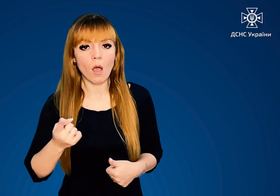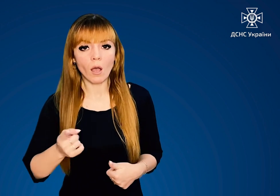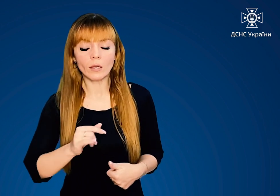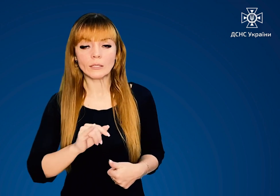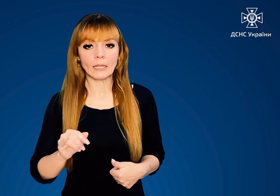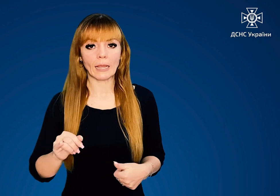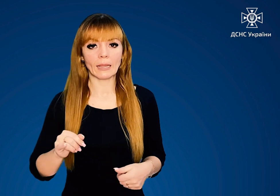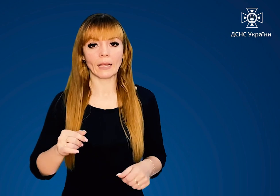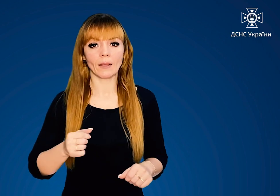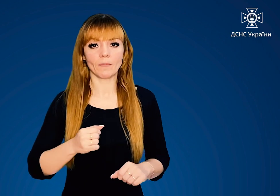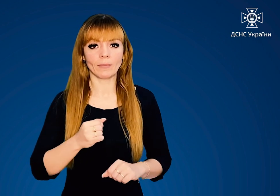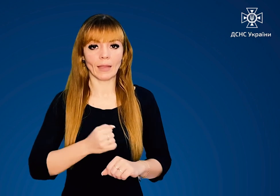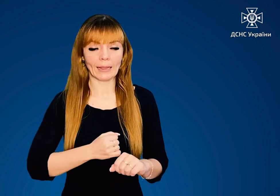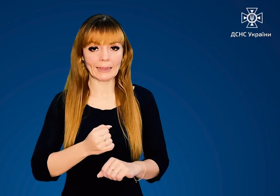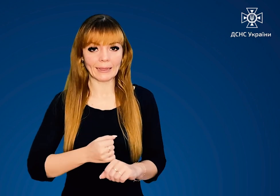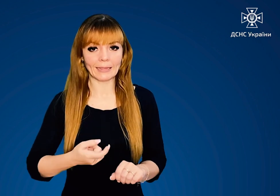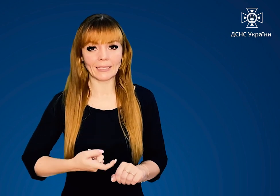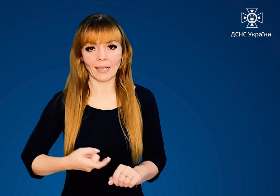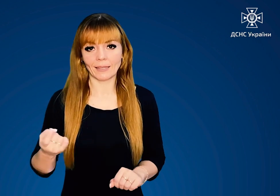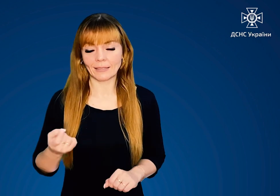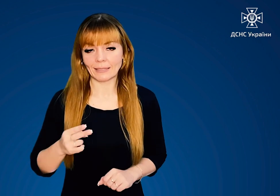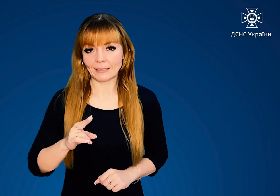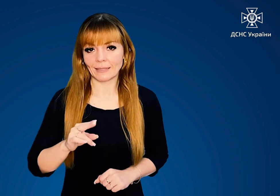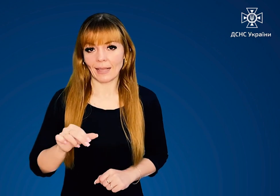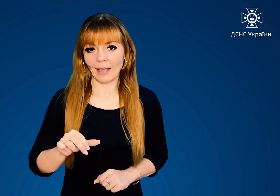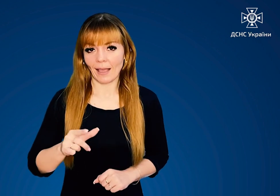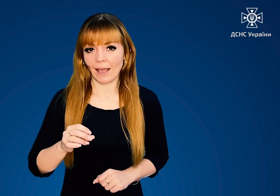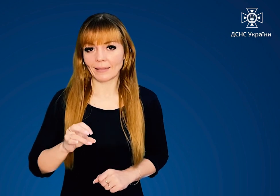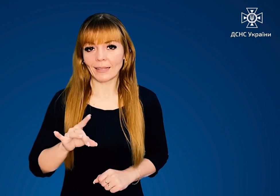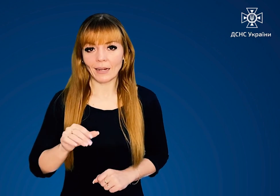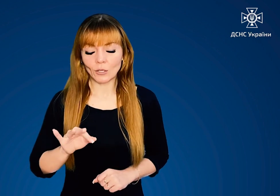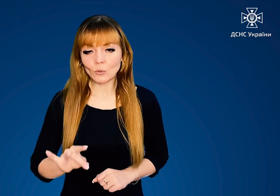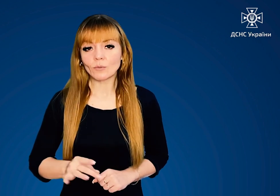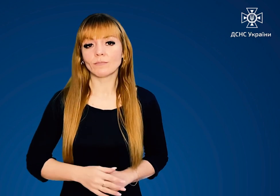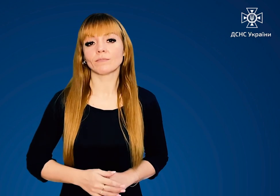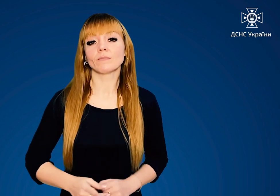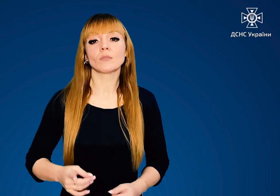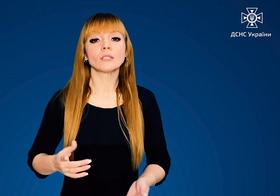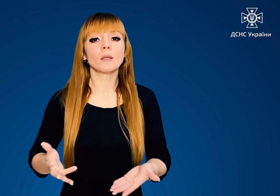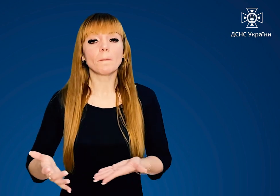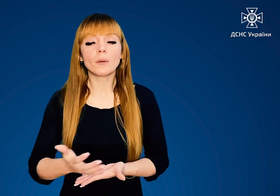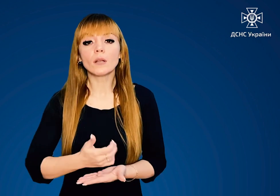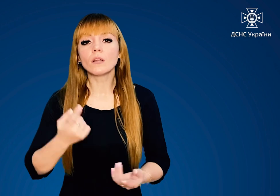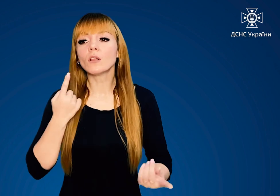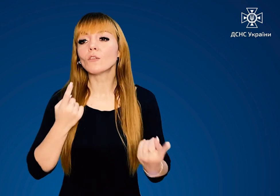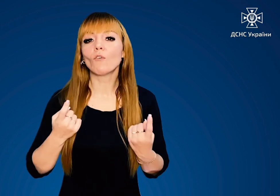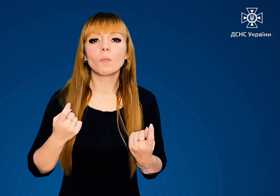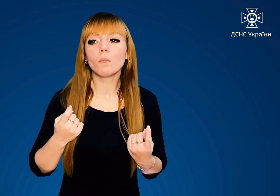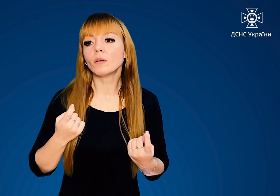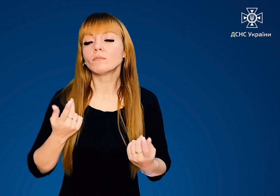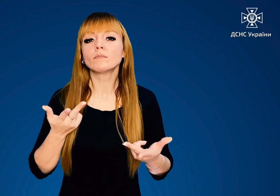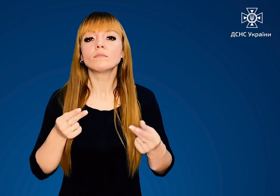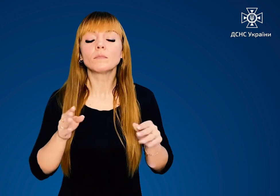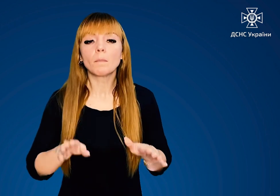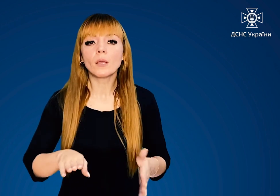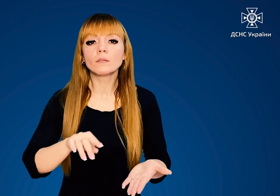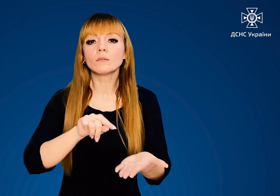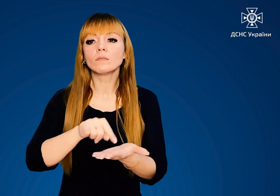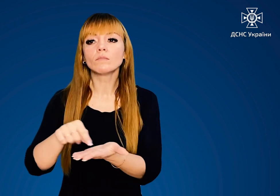бензогазу та дизельних генераторів Зберіть інформацію про розташування найближчих пунктів